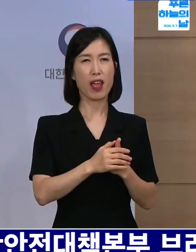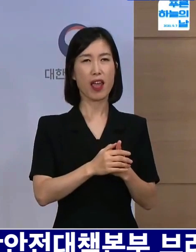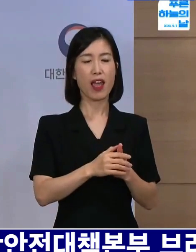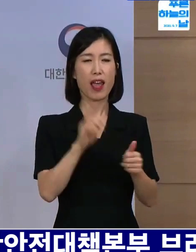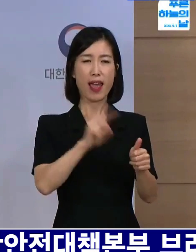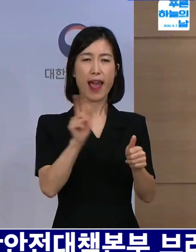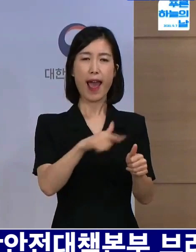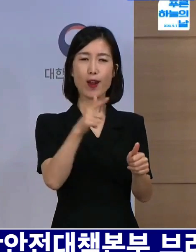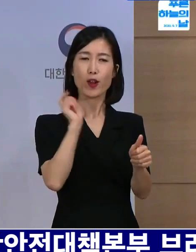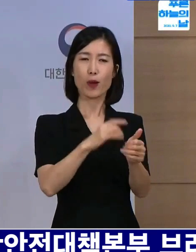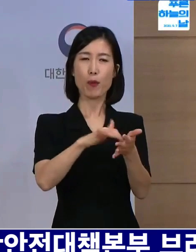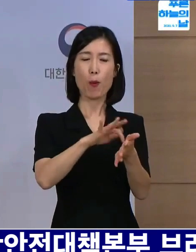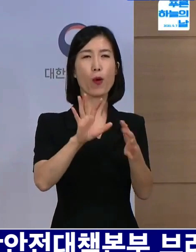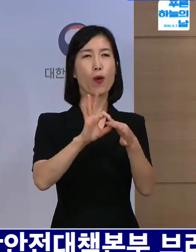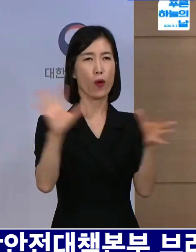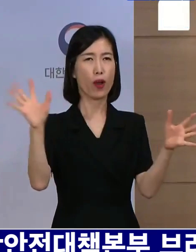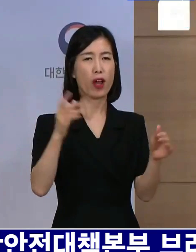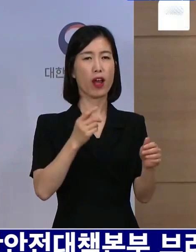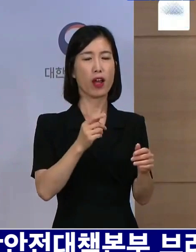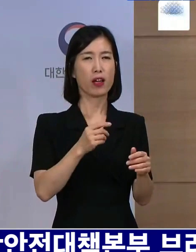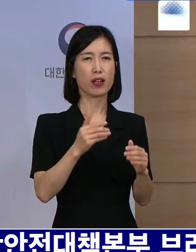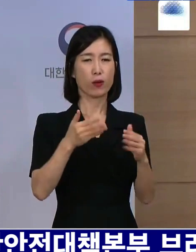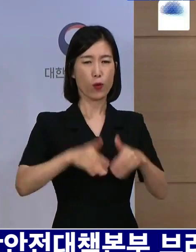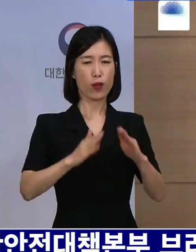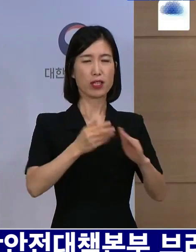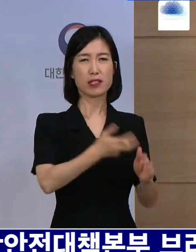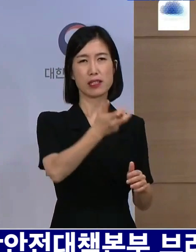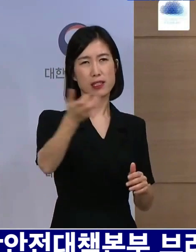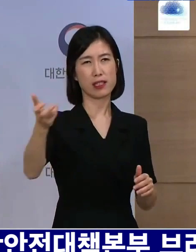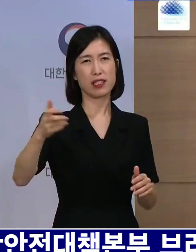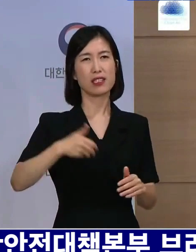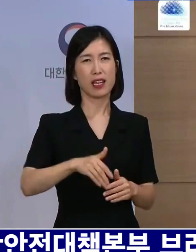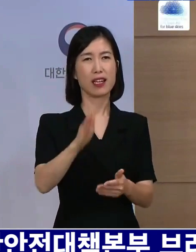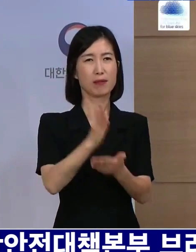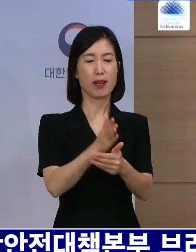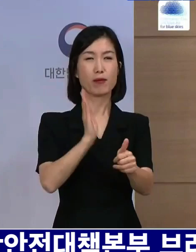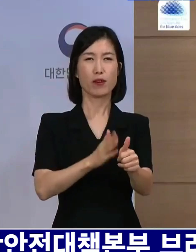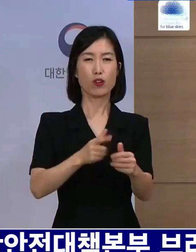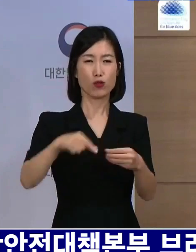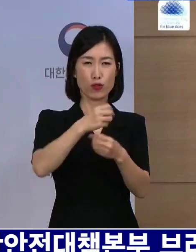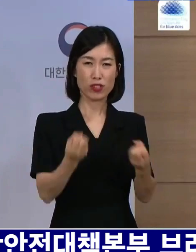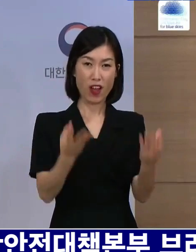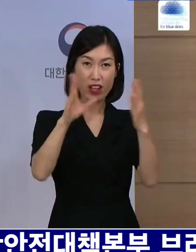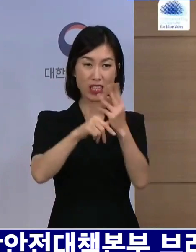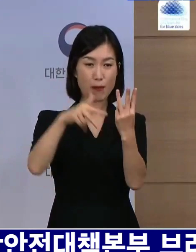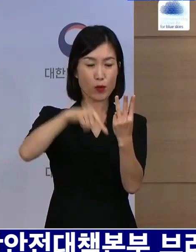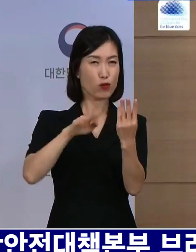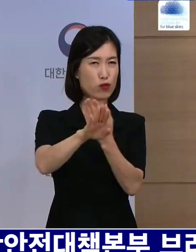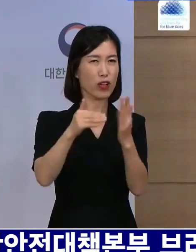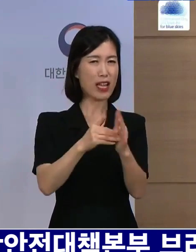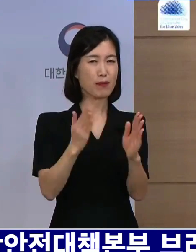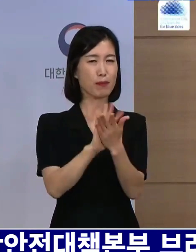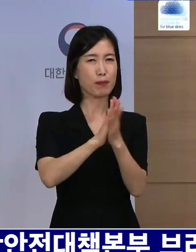권고드리고 있는 것이고 이 부분들은 아마 추석 때까지 변동될 가능성은 없을 것이라고 보고 있습니다.